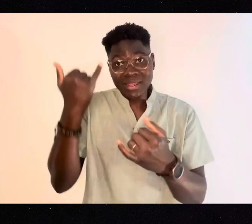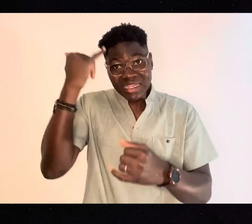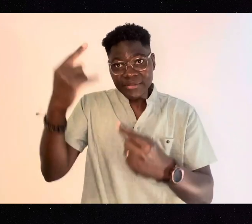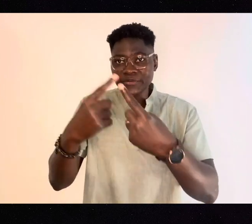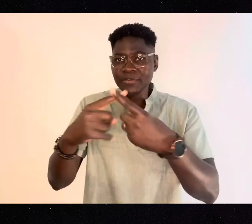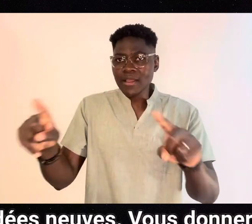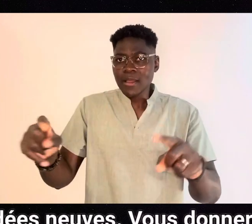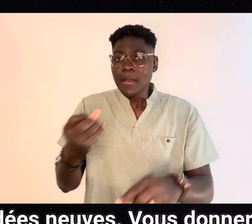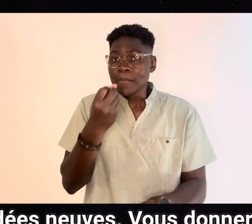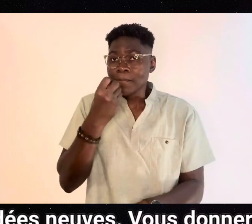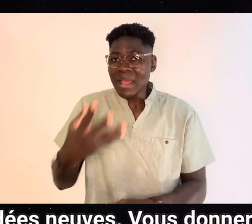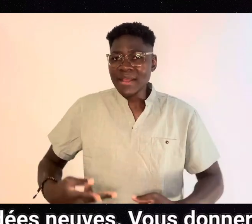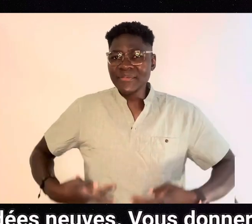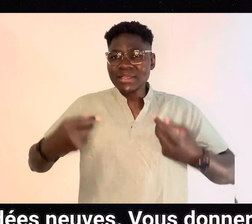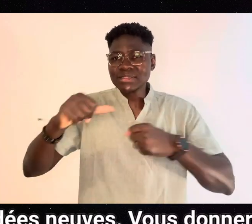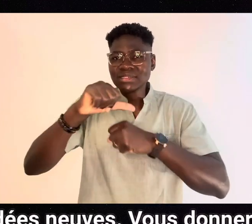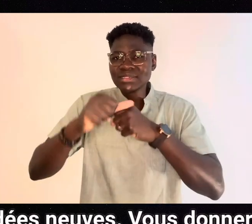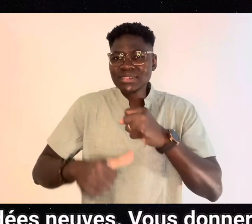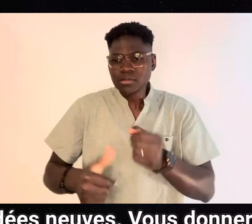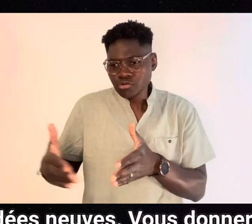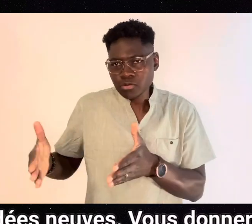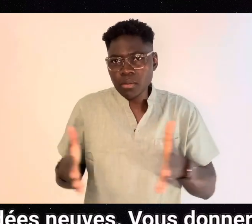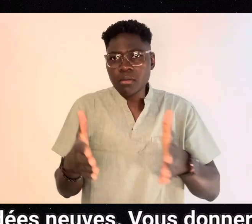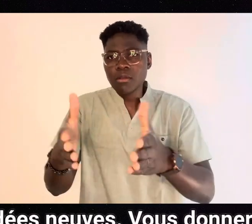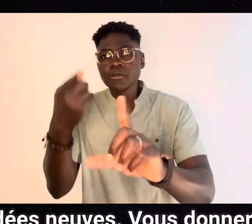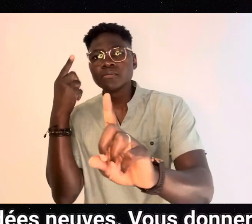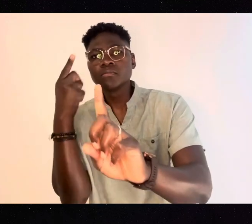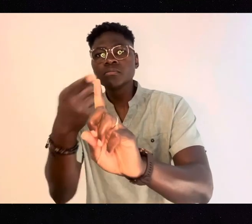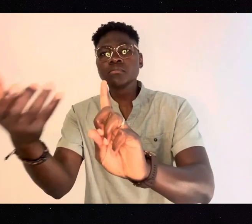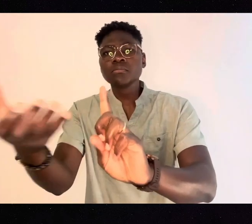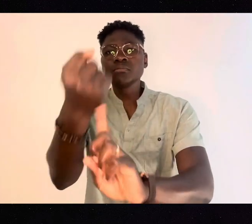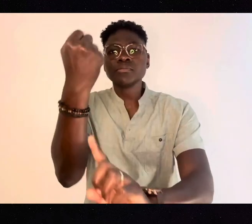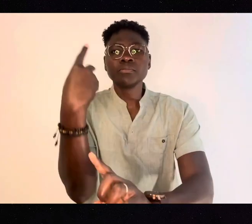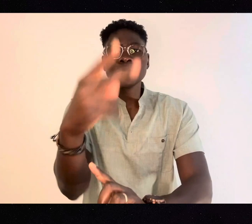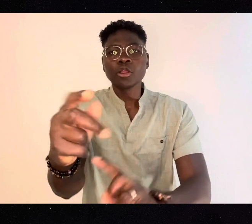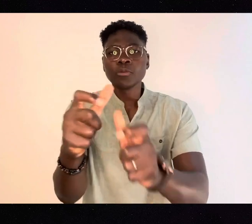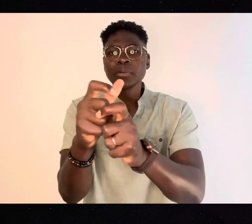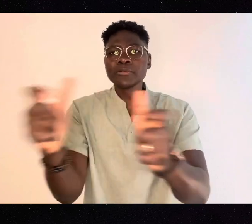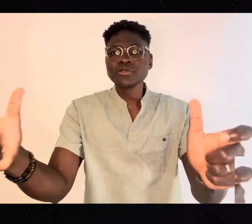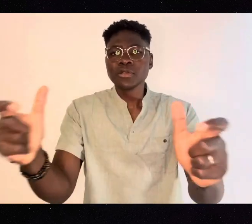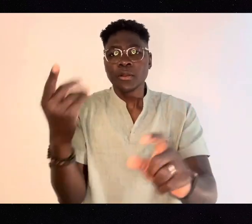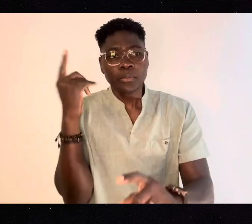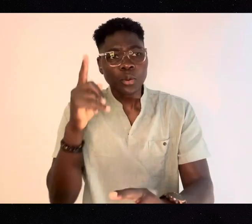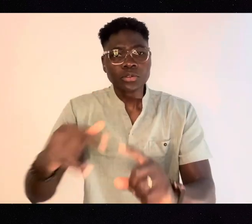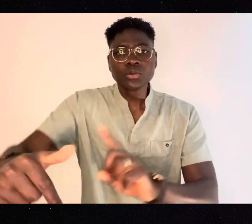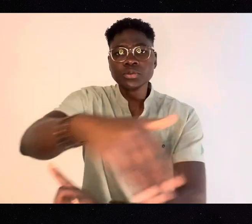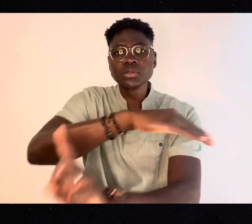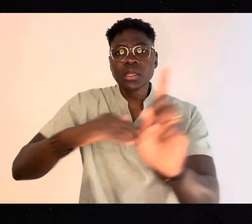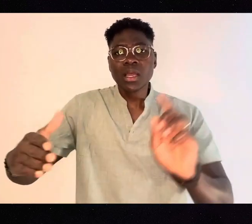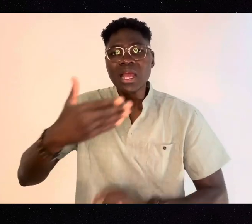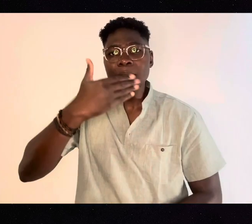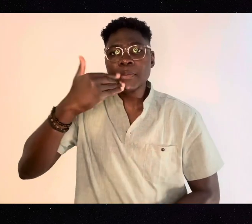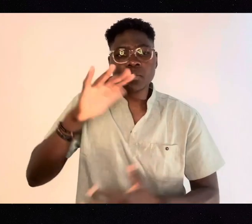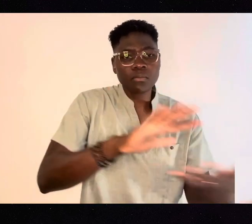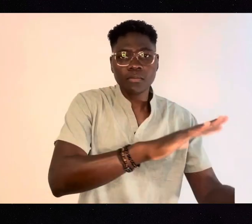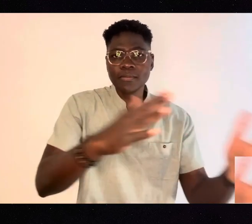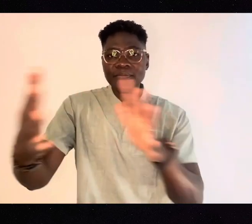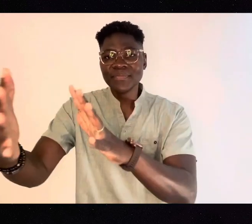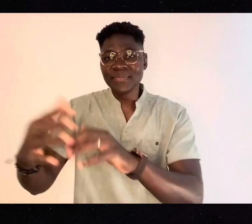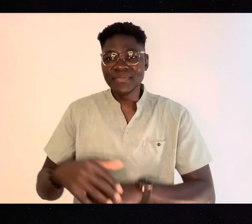avec des idées neuves. Vous donner un bien-vivre sur votre parcours entrepreneurial et vous conduire vers un